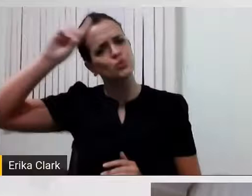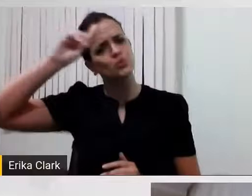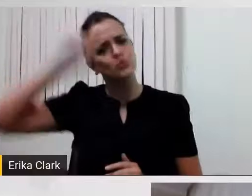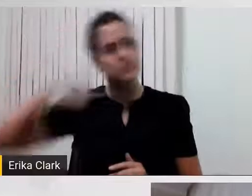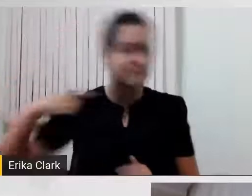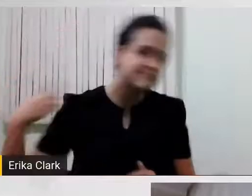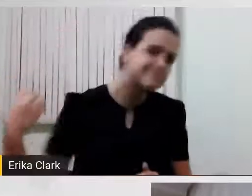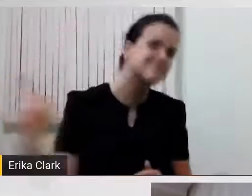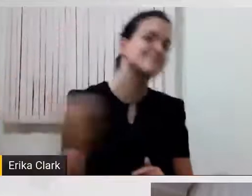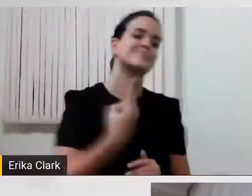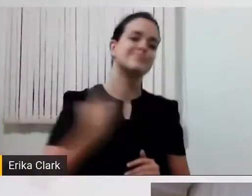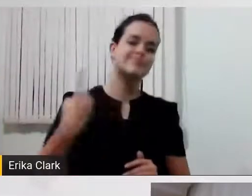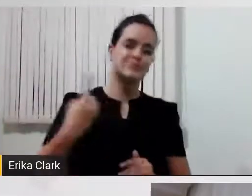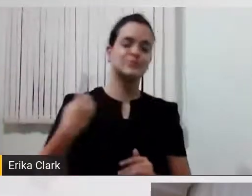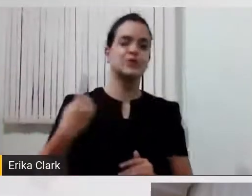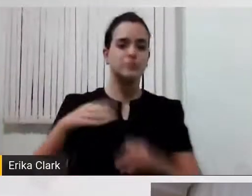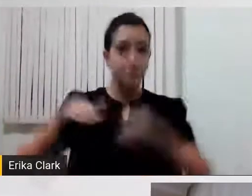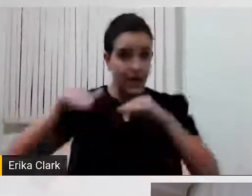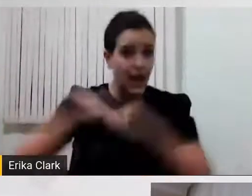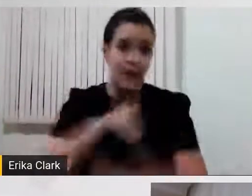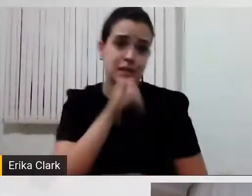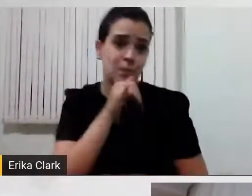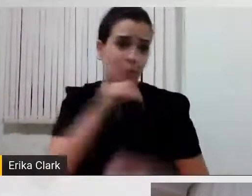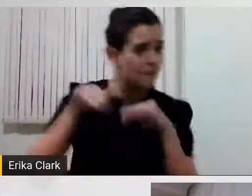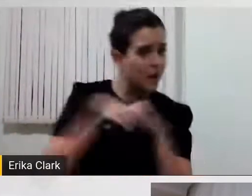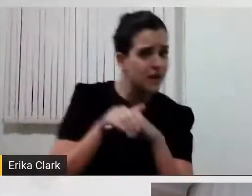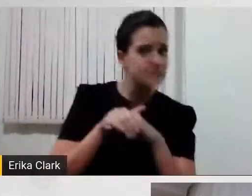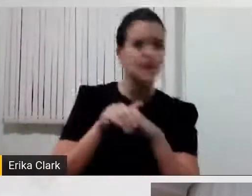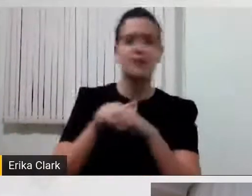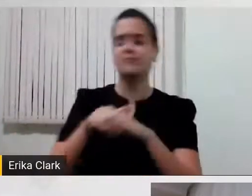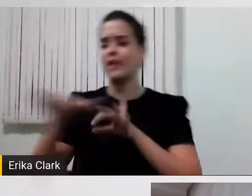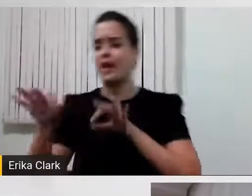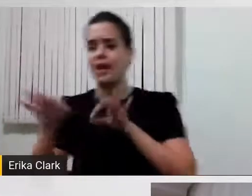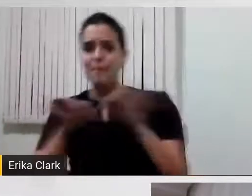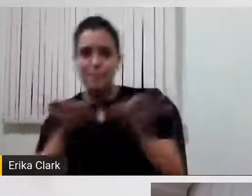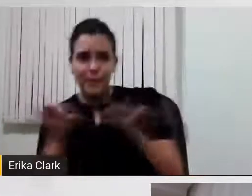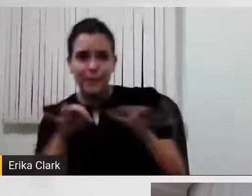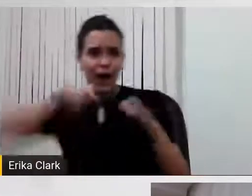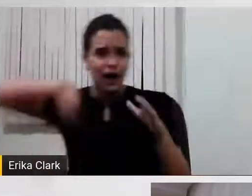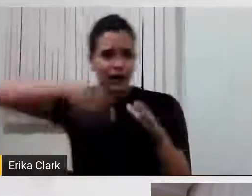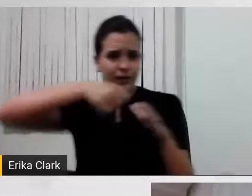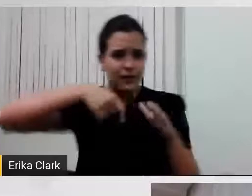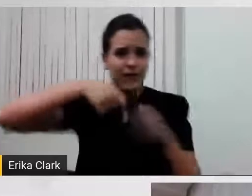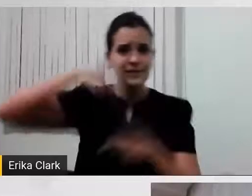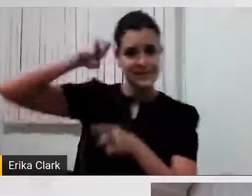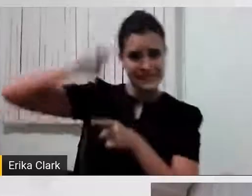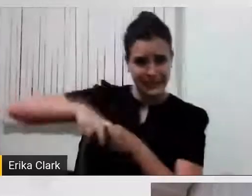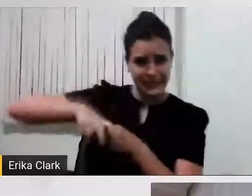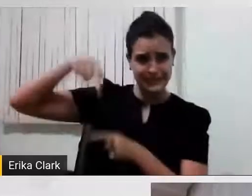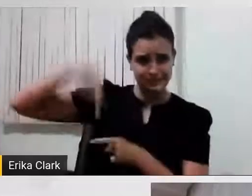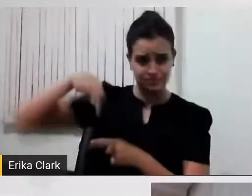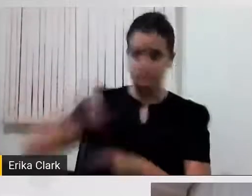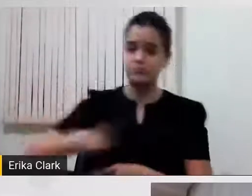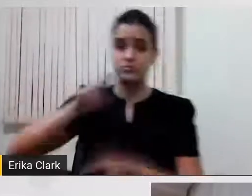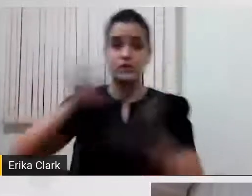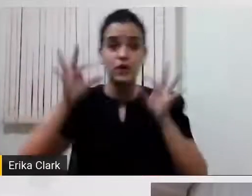quando a gente veste um calçado, quando a gente prepara um alimento, quando a gente senta numa cadeira, quando a gente usa um óculos, a tecnologia